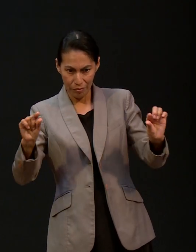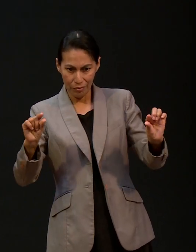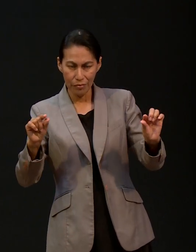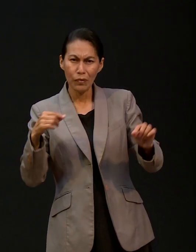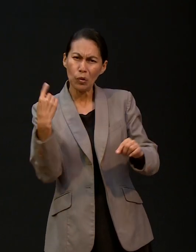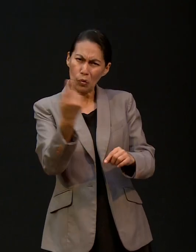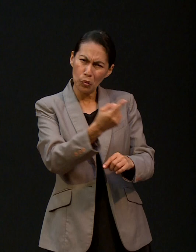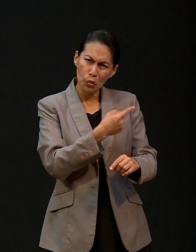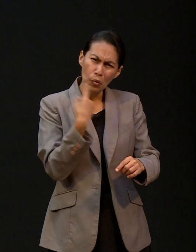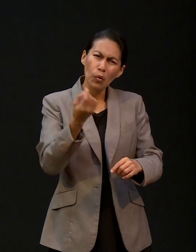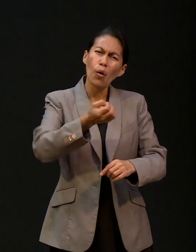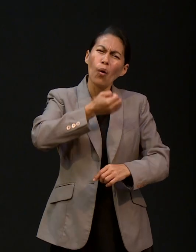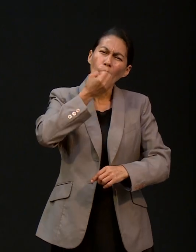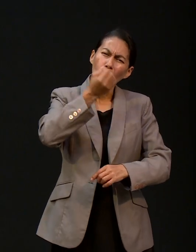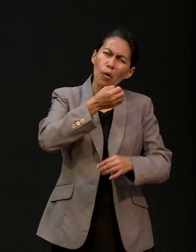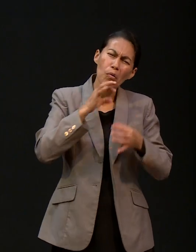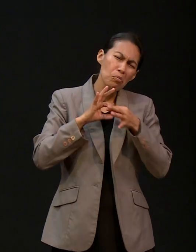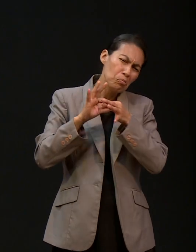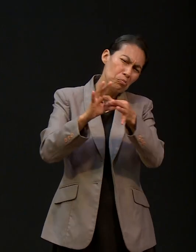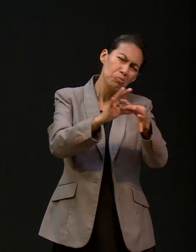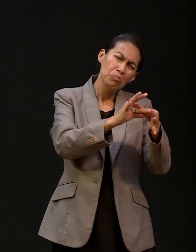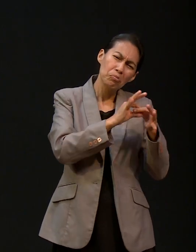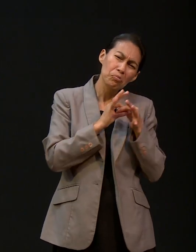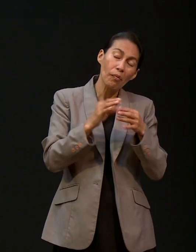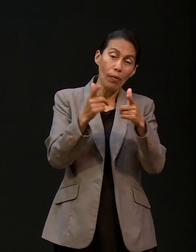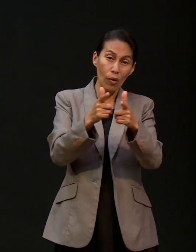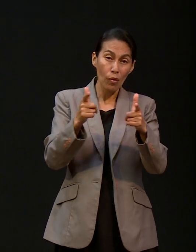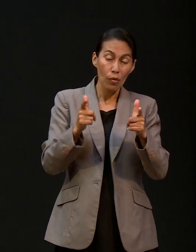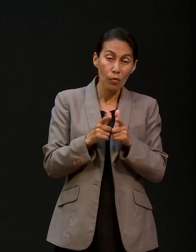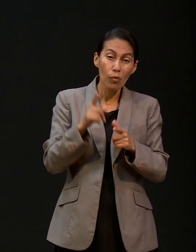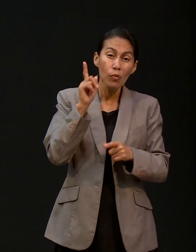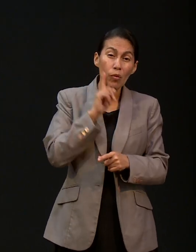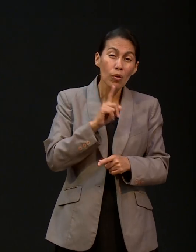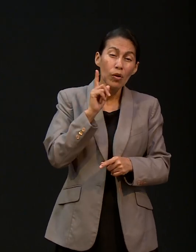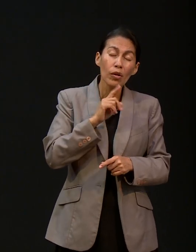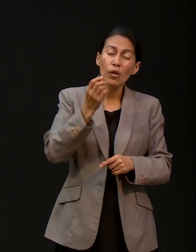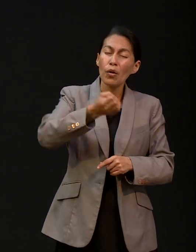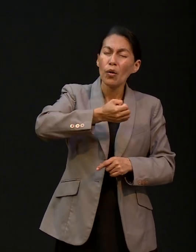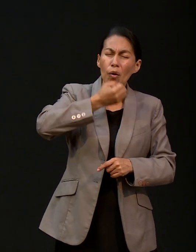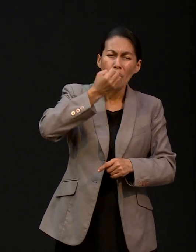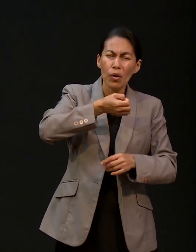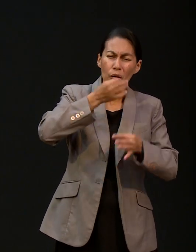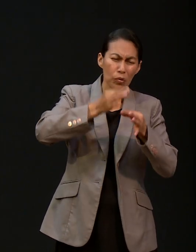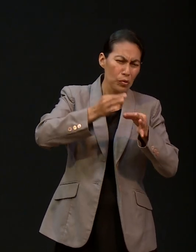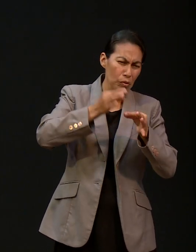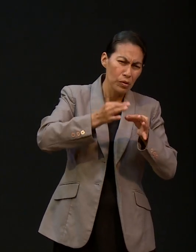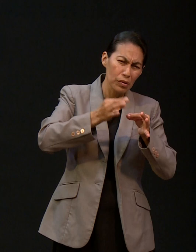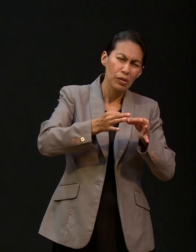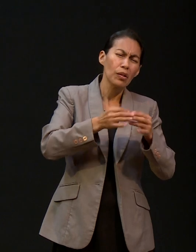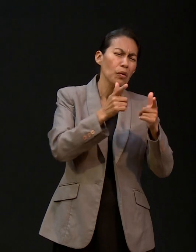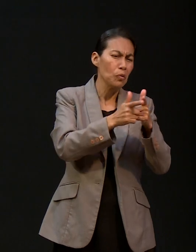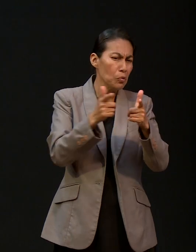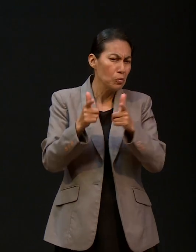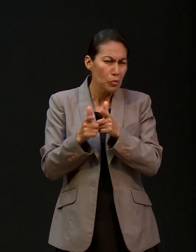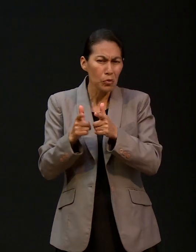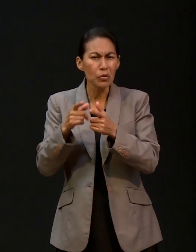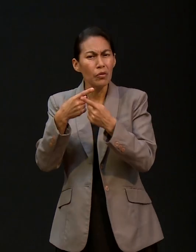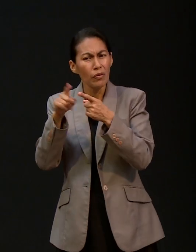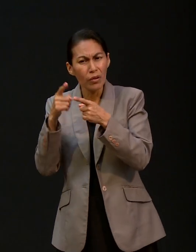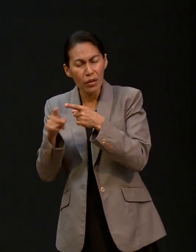peticiones y sus agradecimientos hay un grupo de hermosas damas las guerreras de la oración y otros grupos que se reúnen para poder orar por